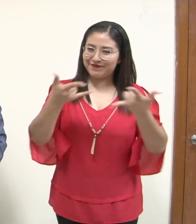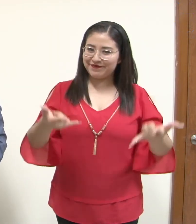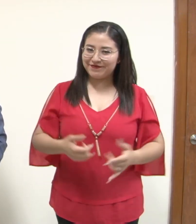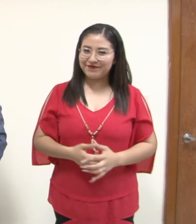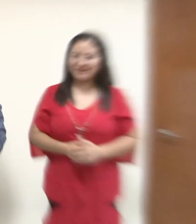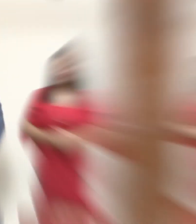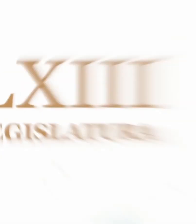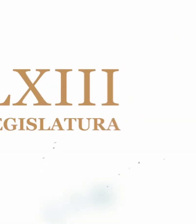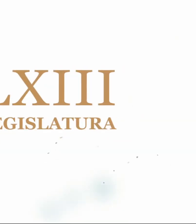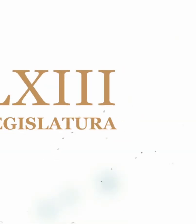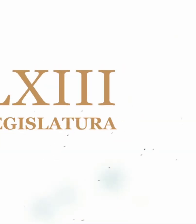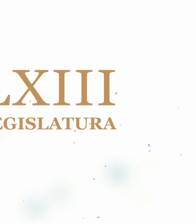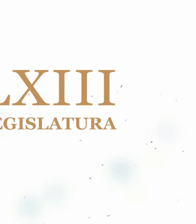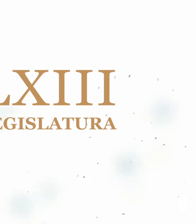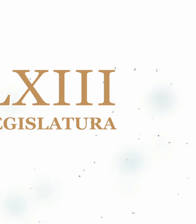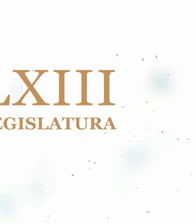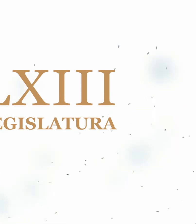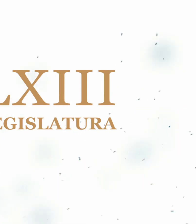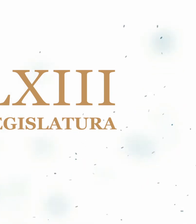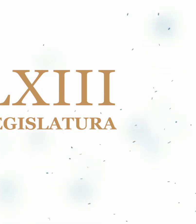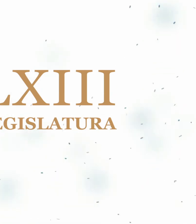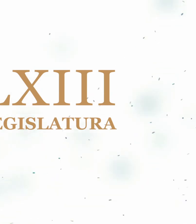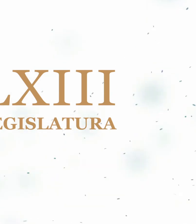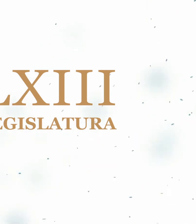CC por Antarctica Films